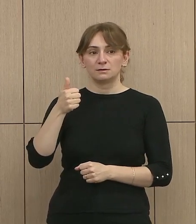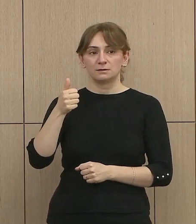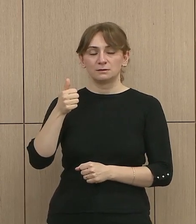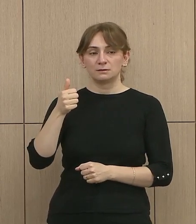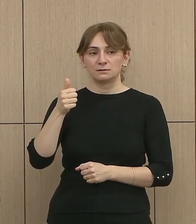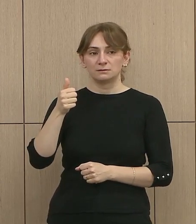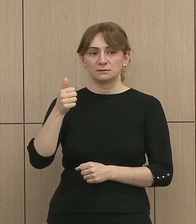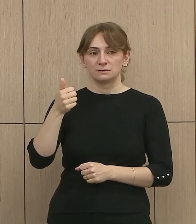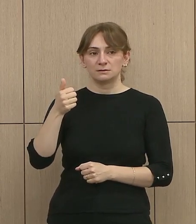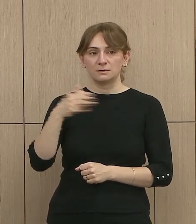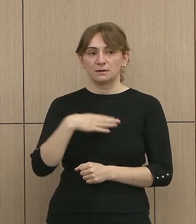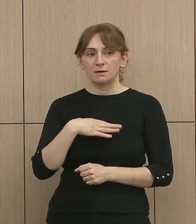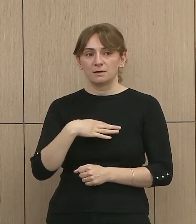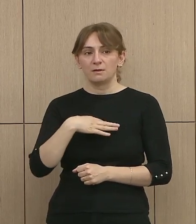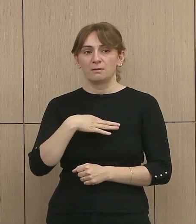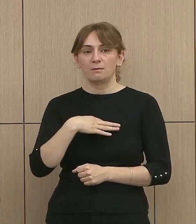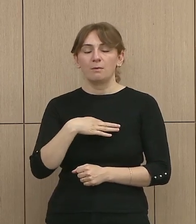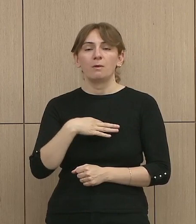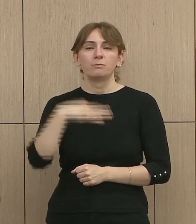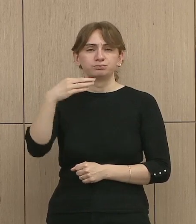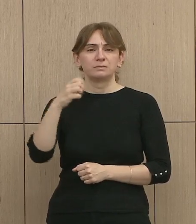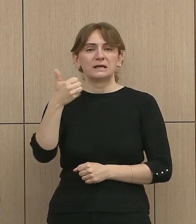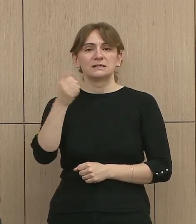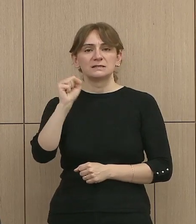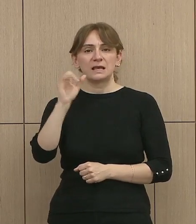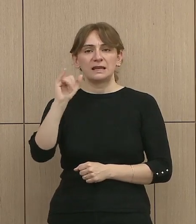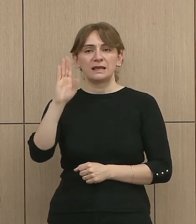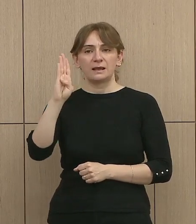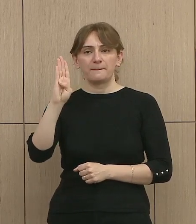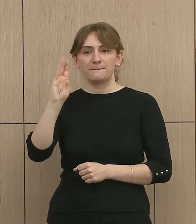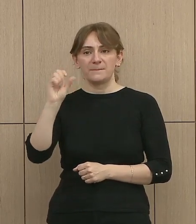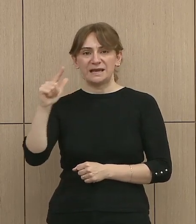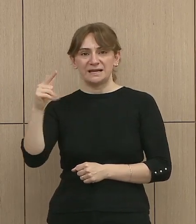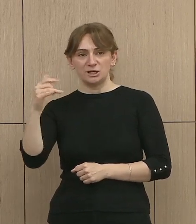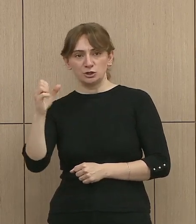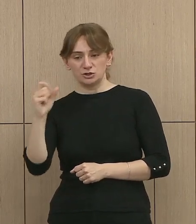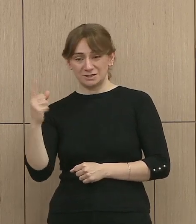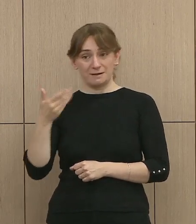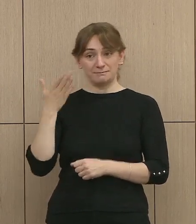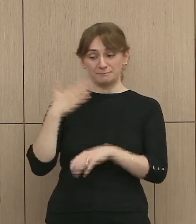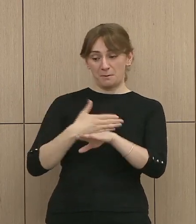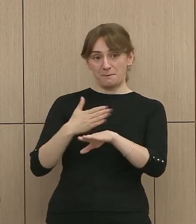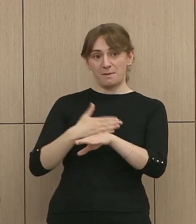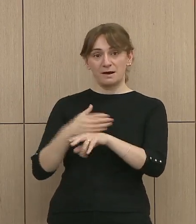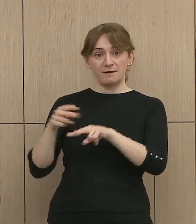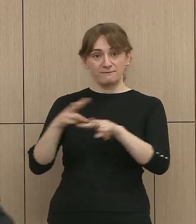apo përfajsu se të koaliciorin bashkë kritojmë, zotit Berisha, që konsideron farës?